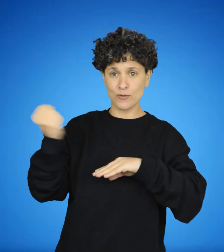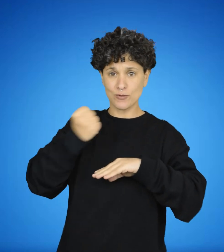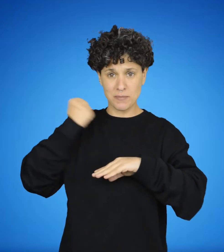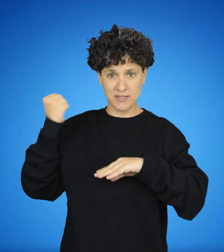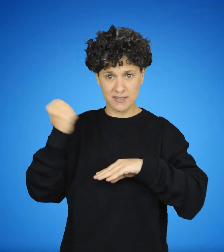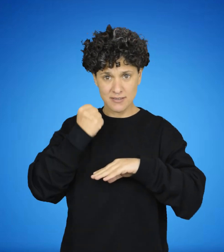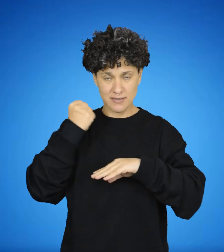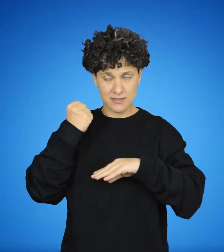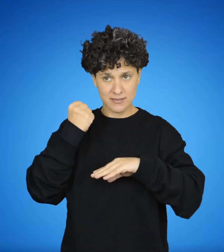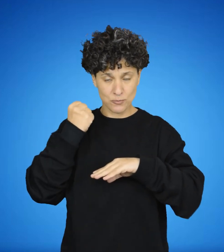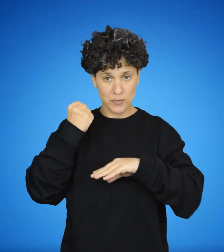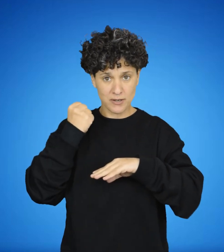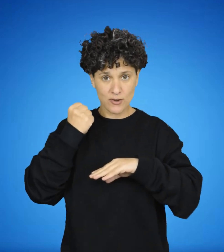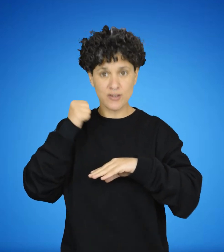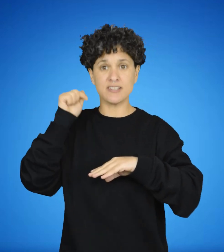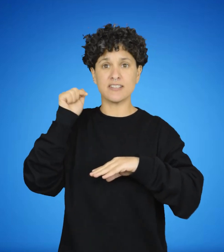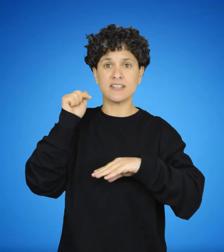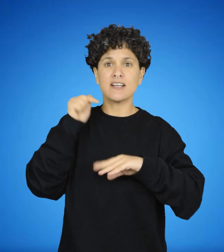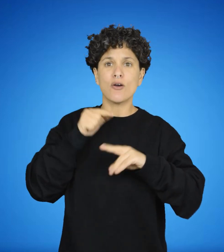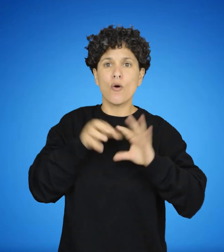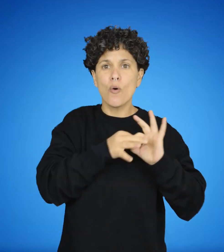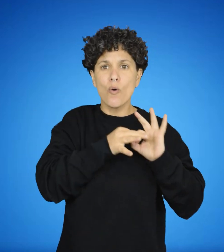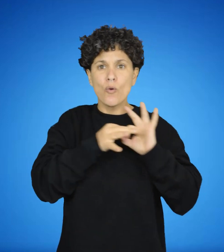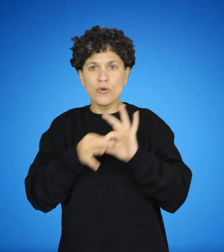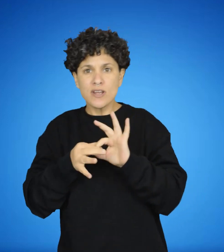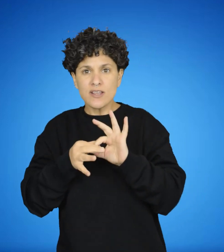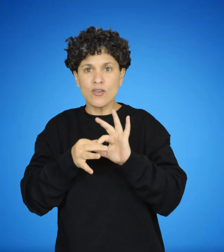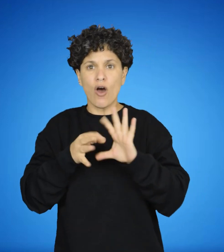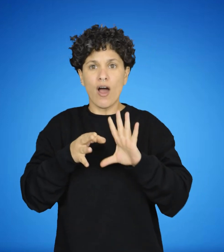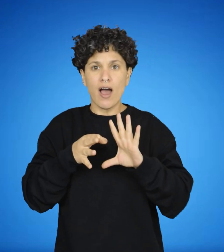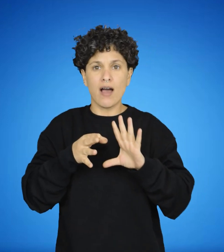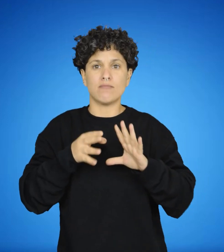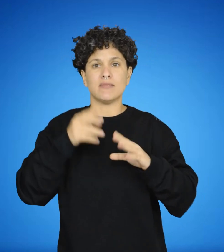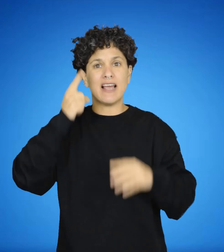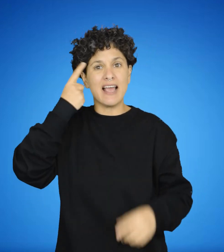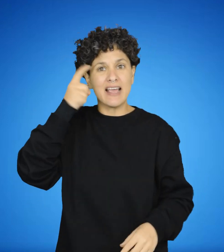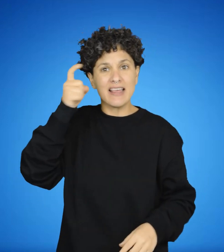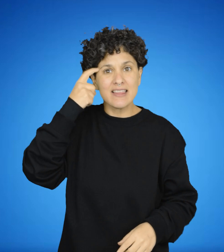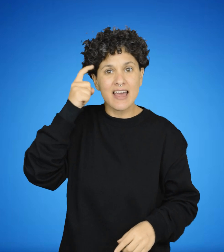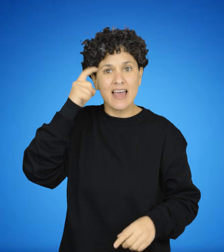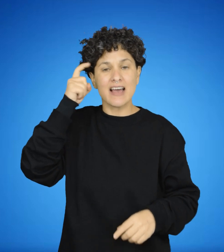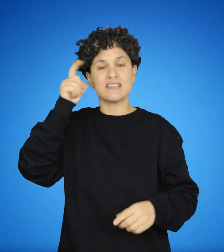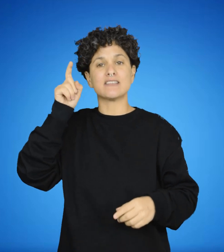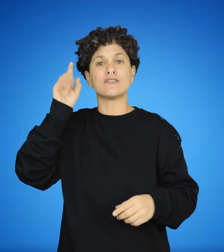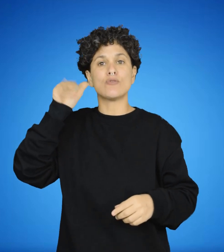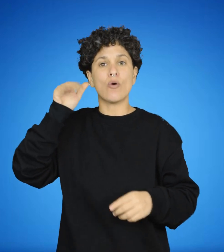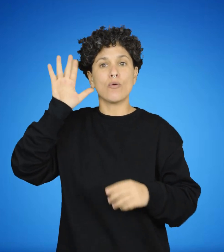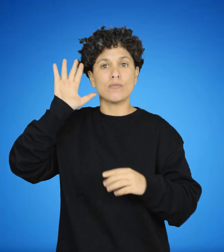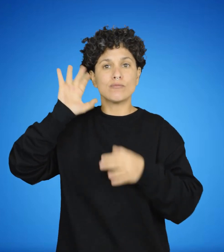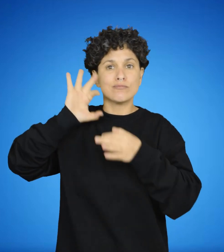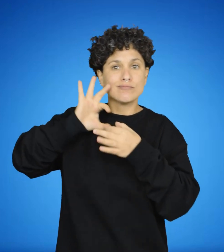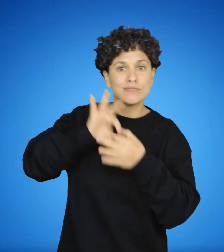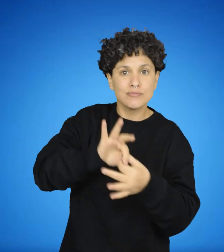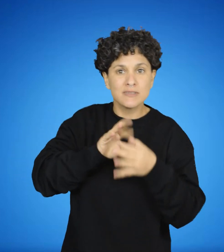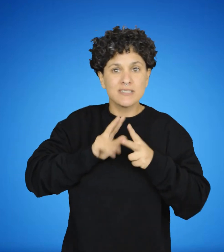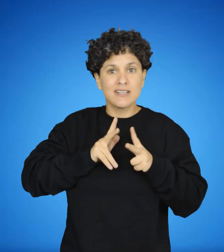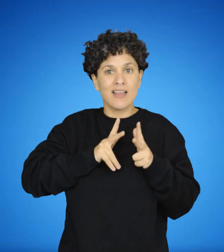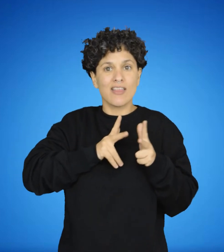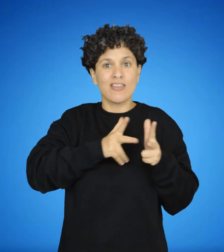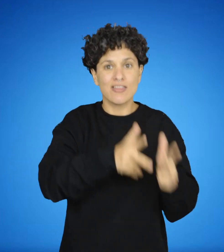rigor, este sería un principio de carácter ontológico, porque nos referimos a las cosas, recordemos que la ontología estudia